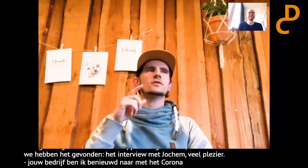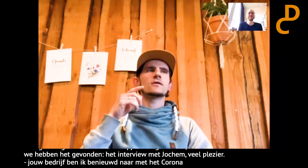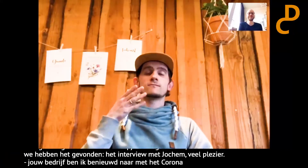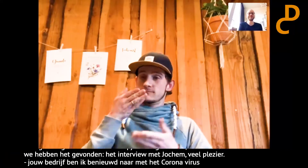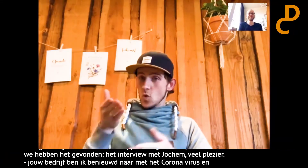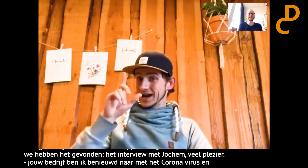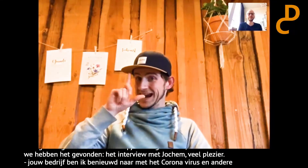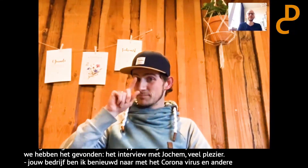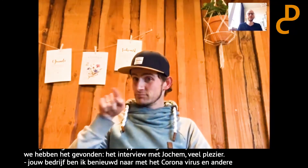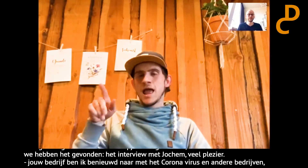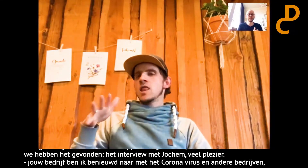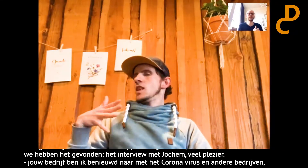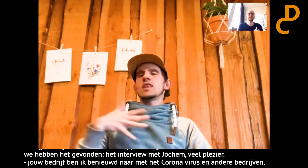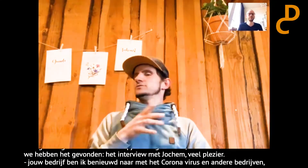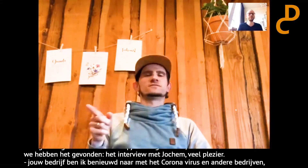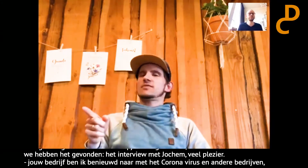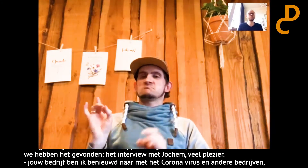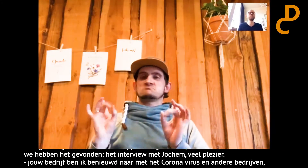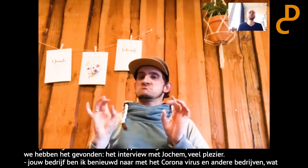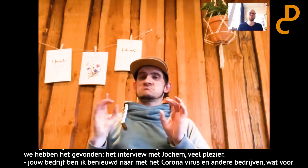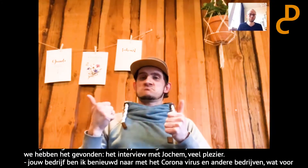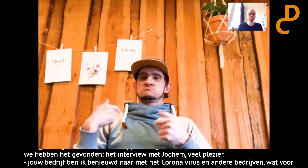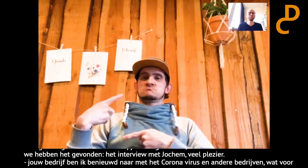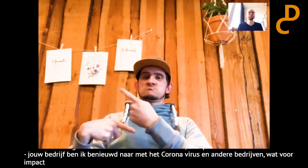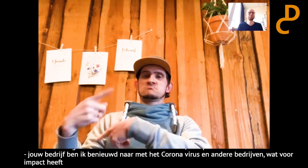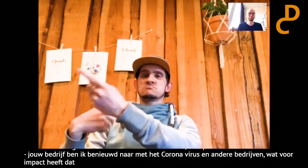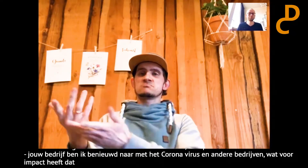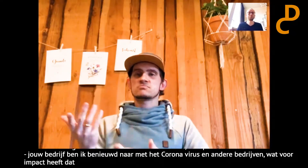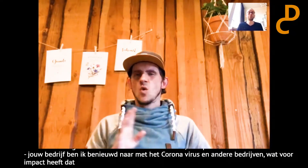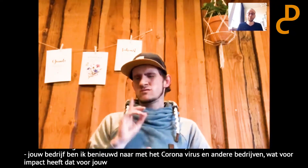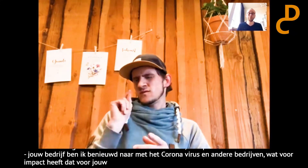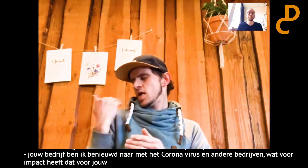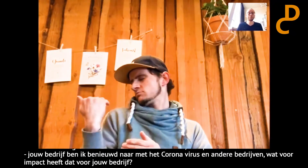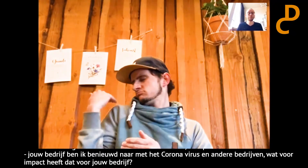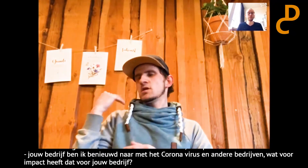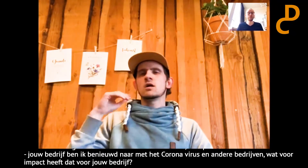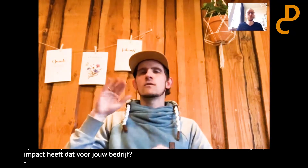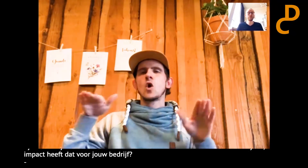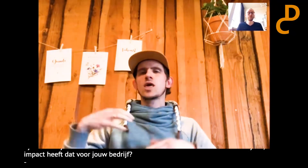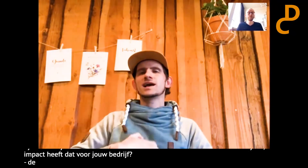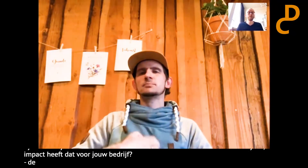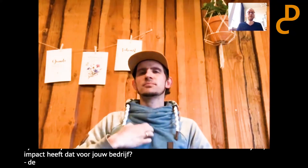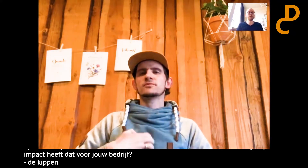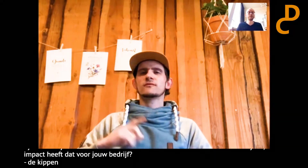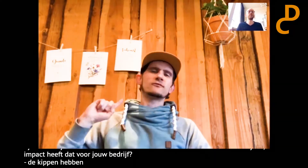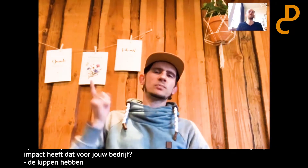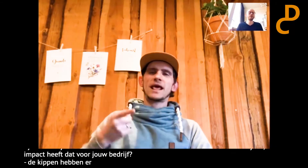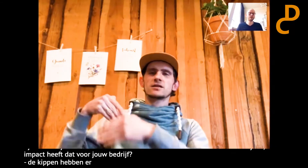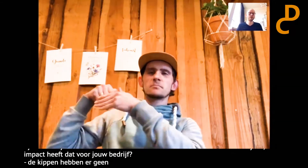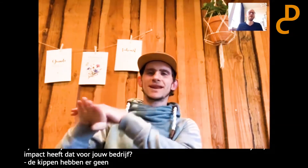impact? Nou, voor de kippen, die hebben daar eigenlijk geen last van hoor. Daar gaat alles gewoon prima mee. We hebben ook natuurlijk de vogelgriep